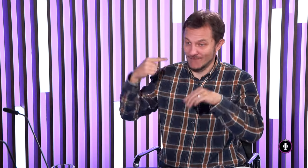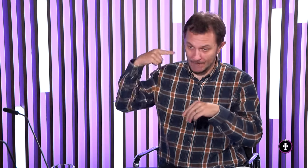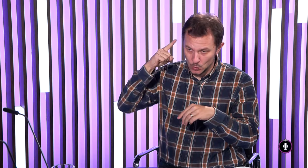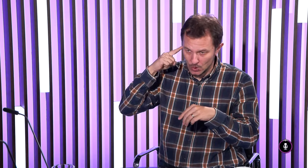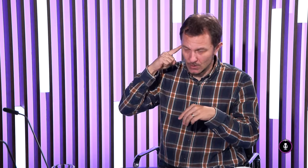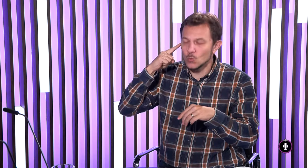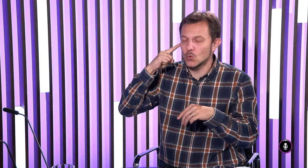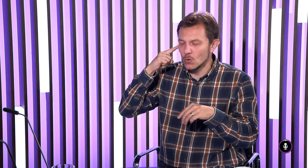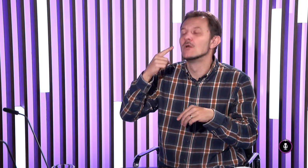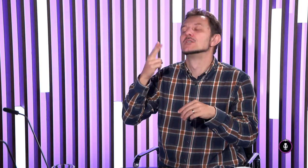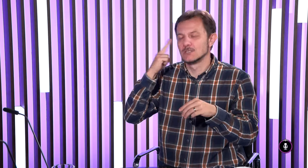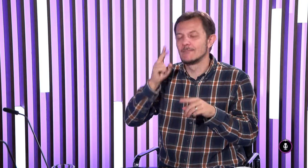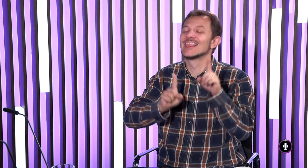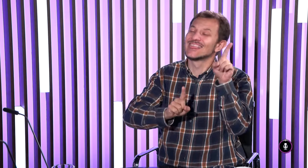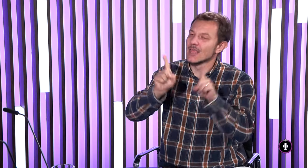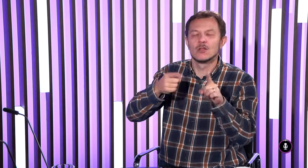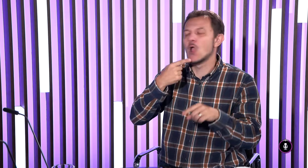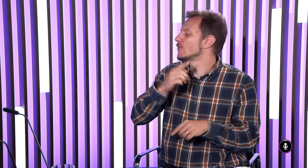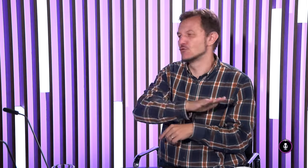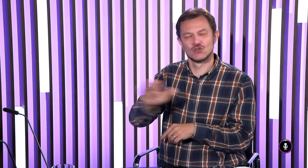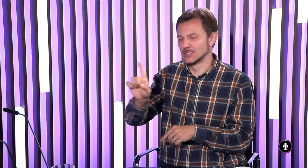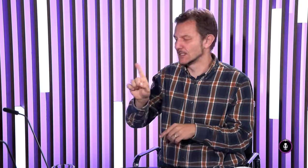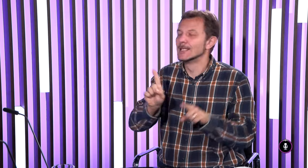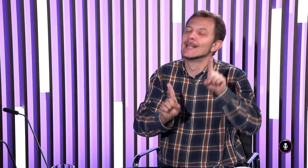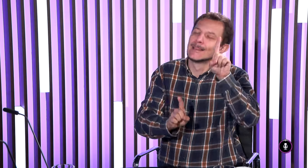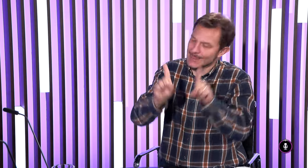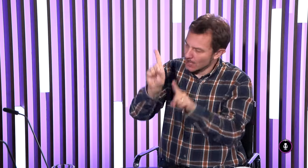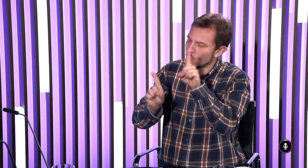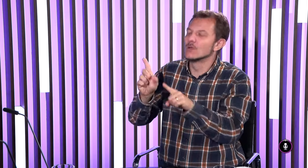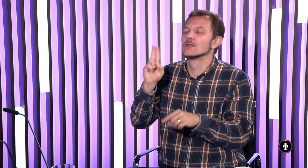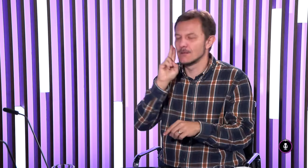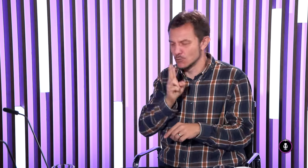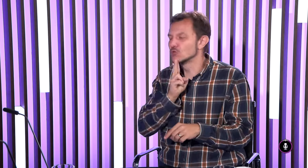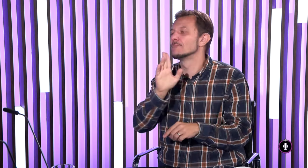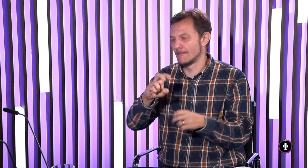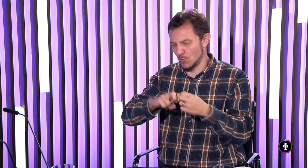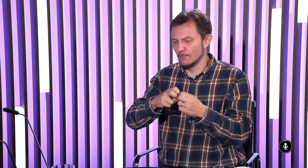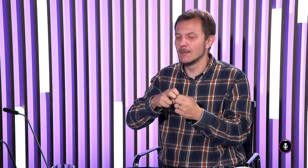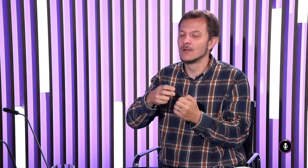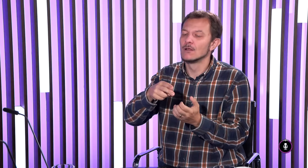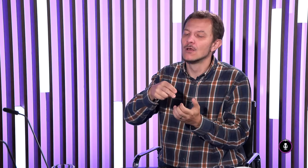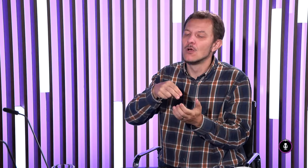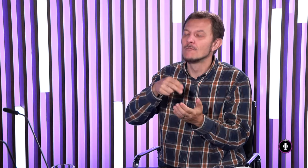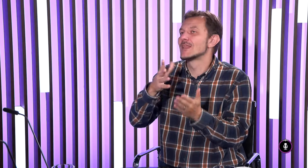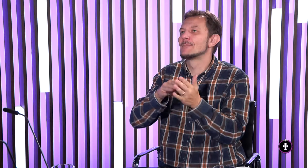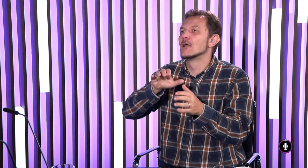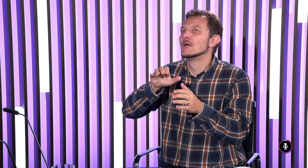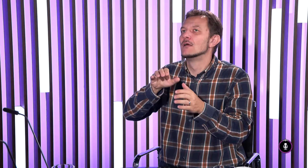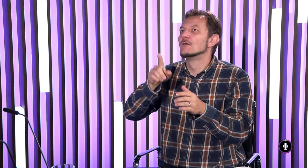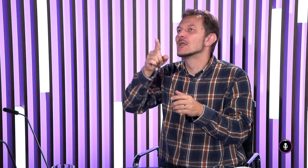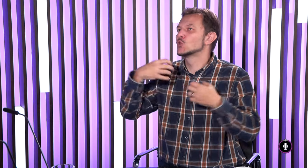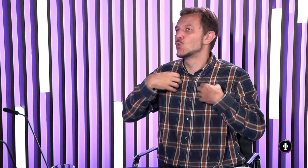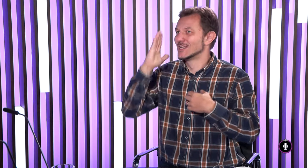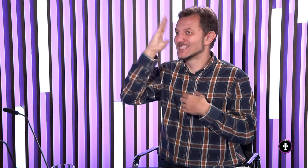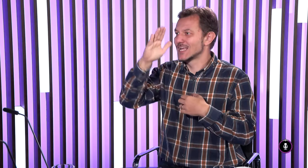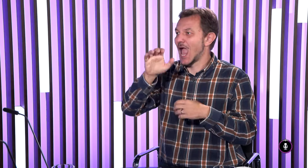a ak je poškodená táto rovnovážná funkcia, to znamená, že nie všetci, ale niektorí nepočujúci môžu mať aj problém s